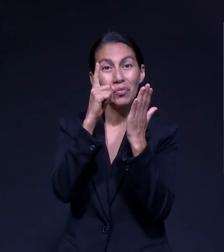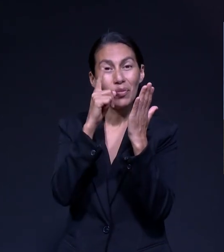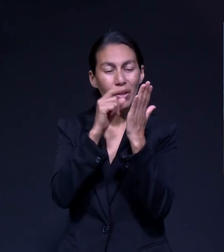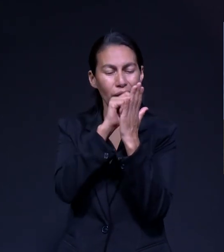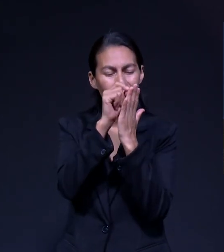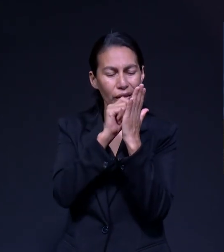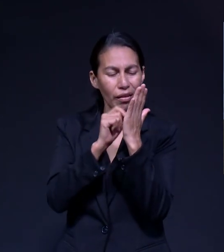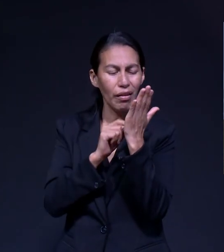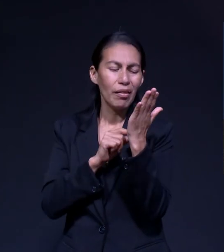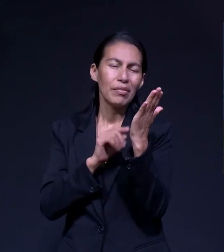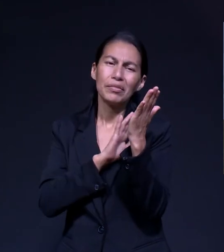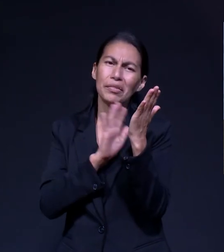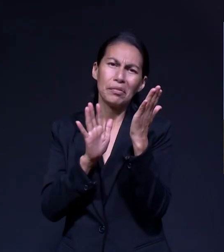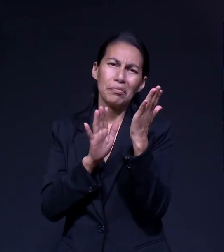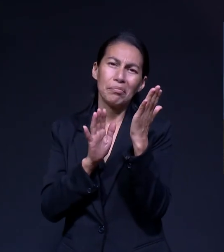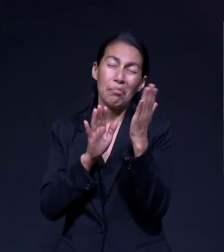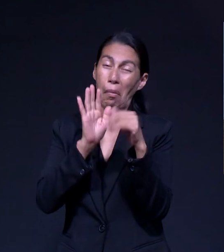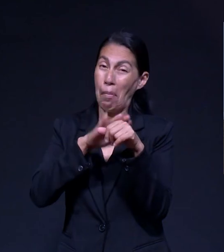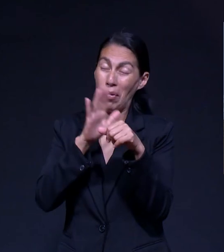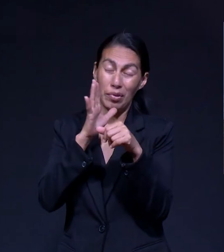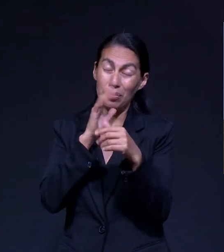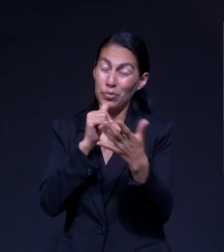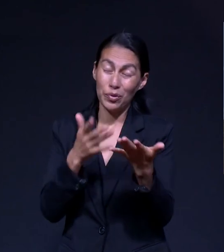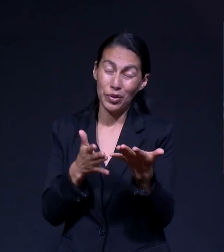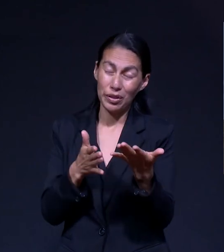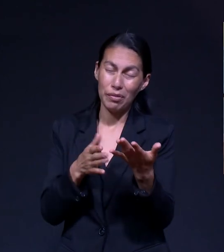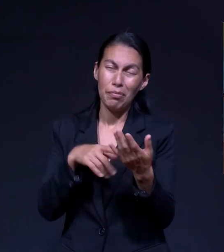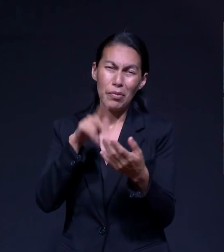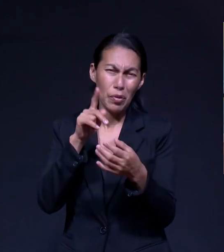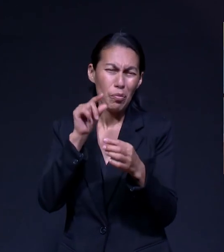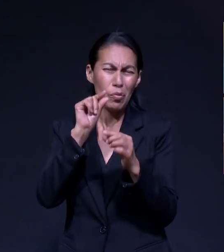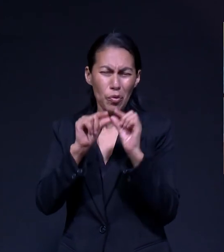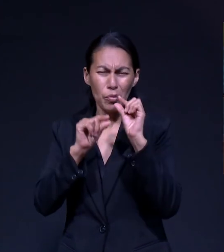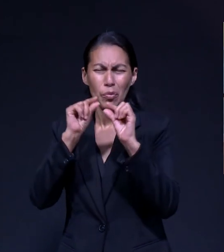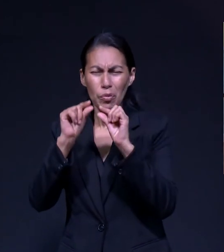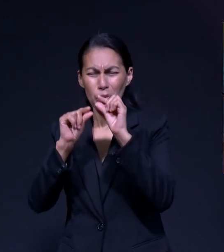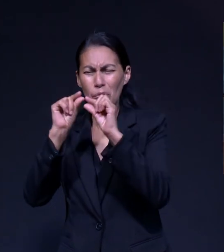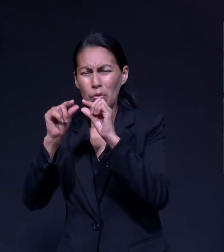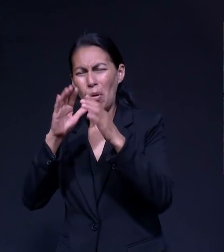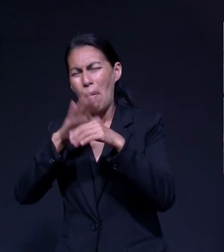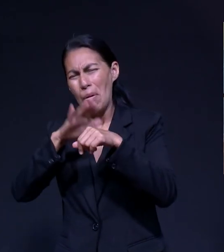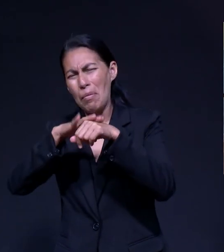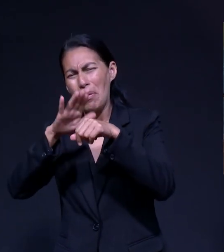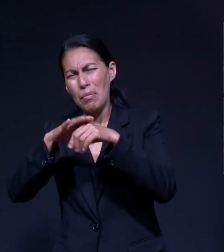Una Página No La Podía Llenar Más Eso Fue Creciendo Fueron Más Páginas Fue Más Grande